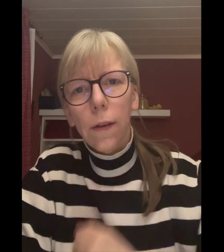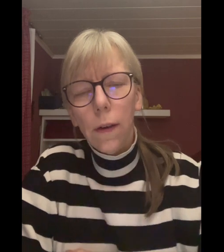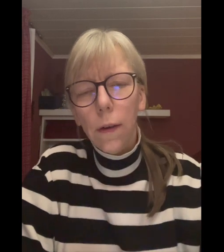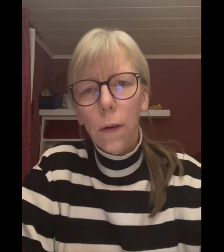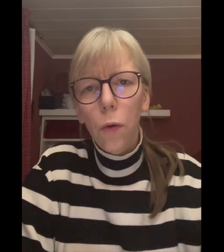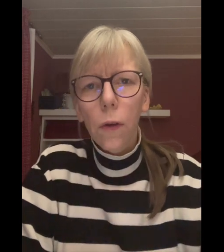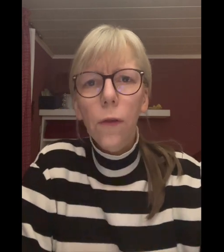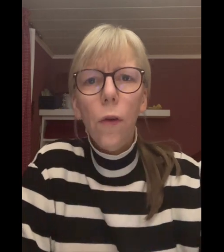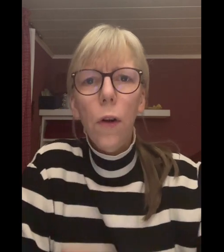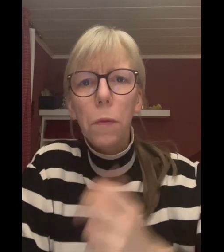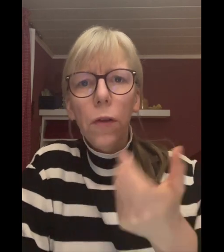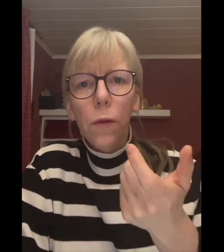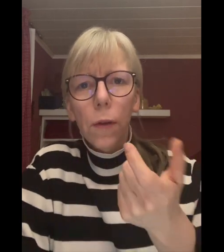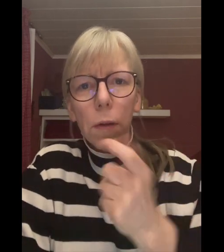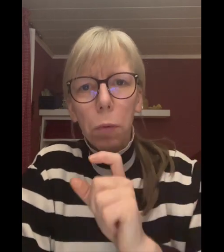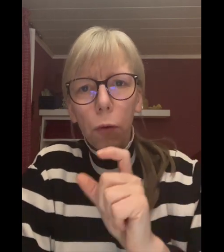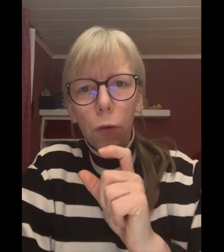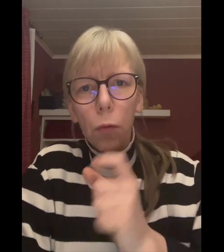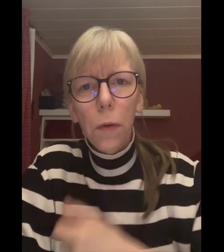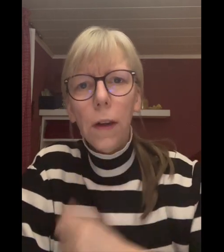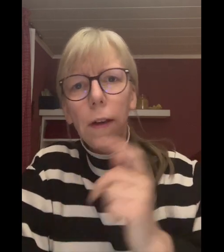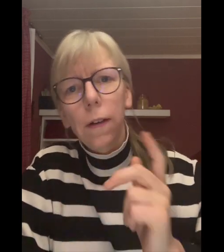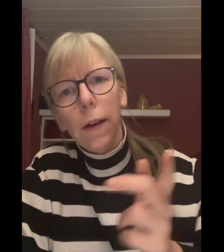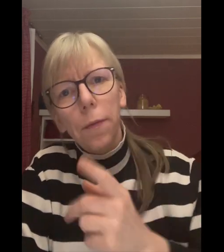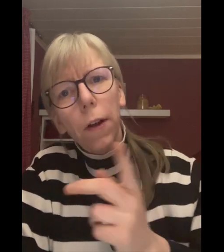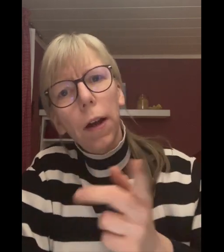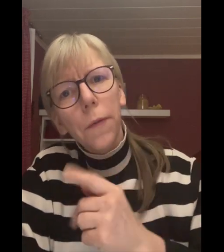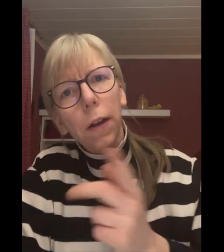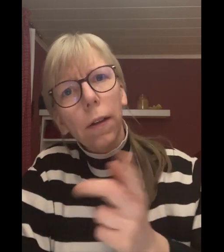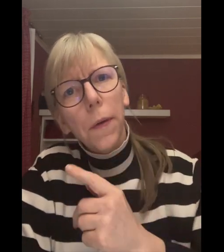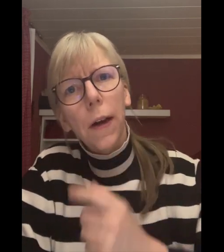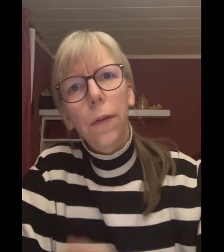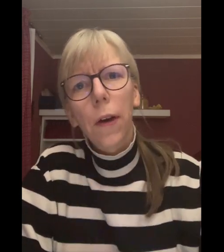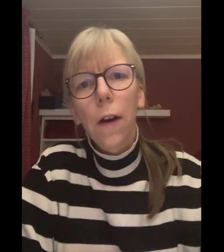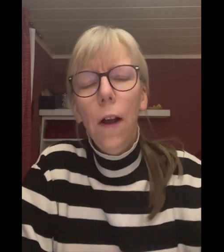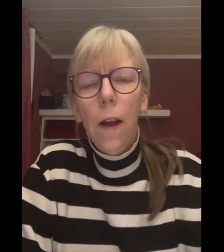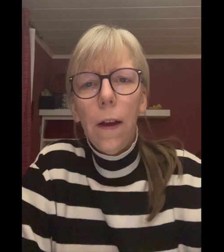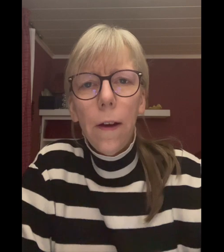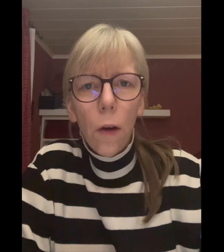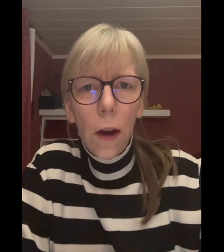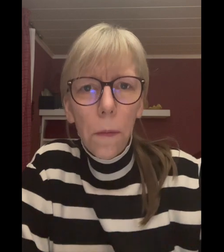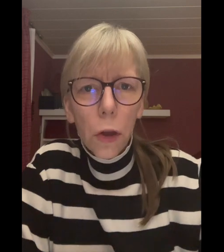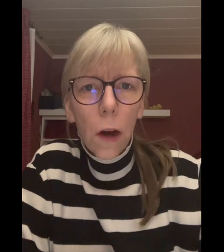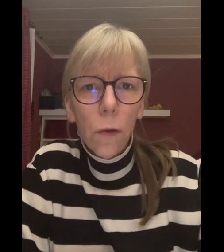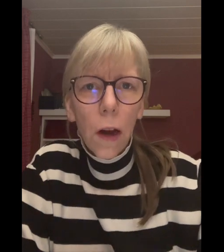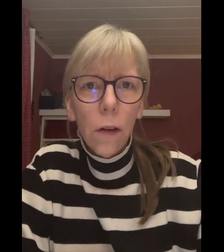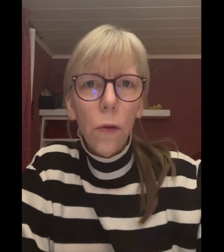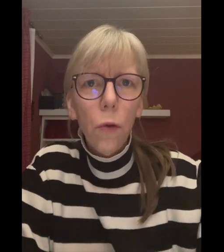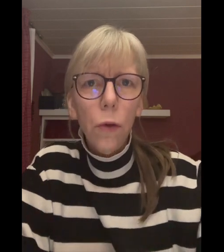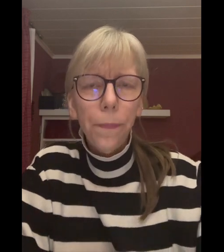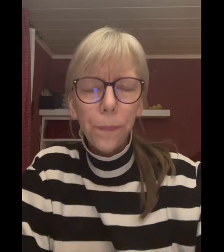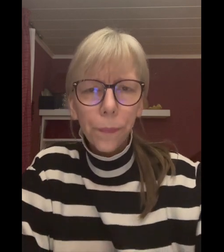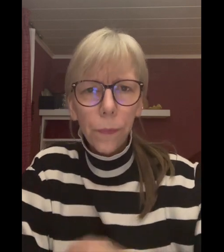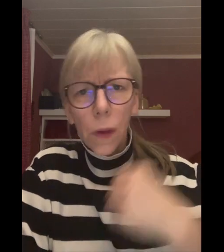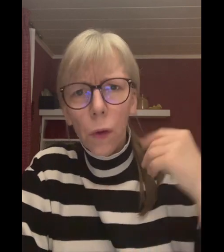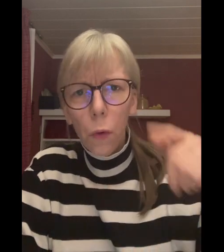hochgescrollt bzw. Produkt umgedreht. In seinem Fall haben wir jetzt aber einfach in der Online-Bestellung nachgeguckt oder